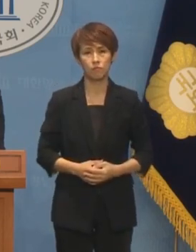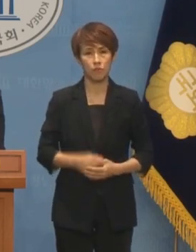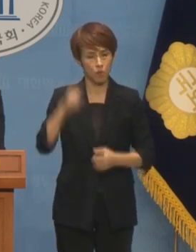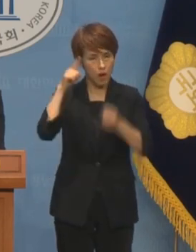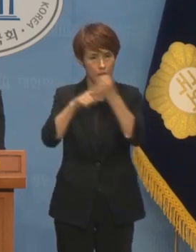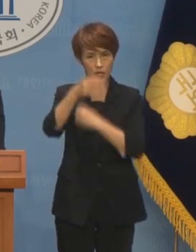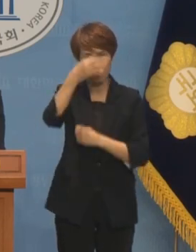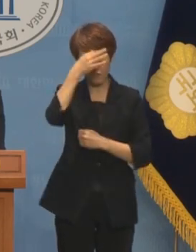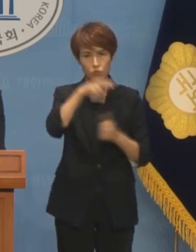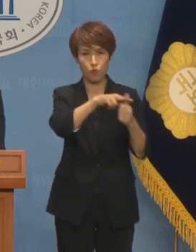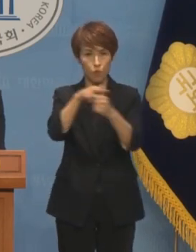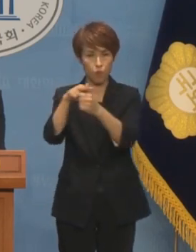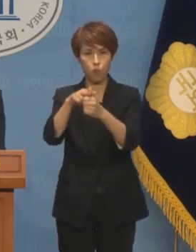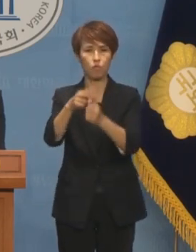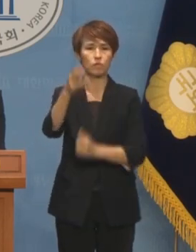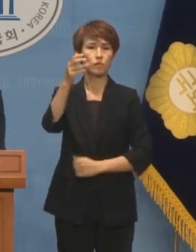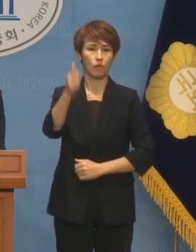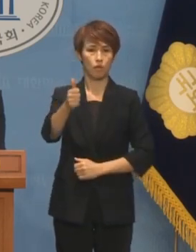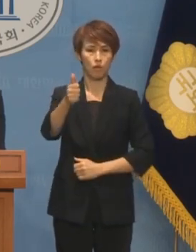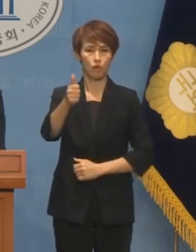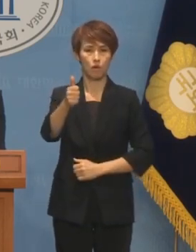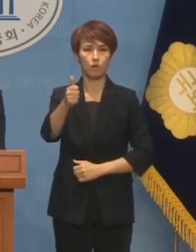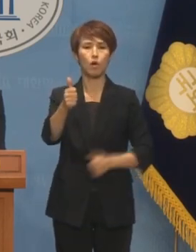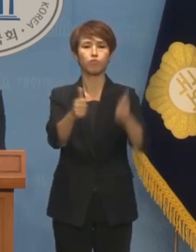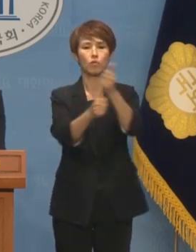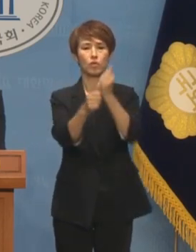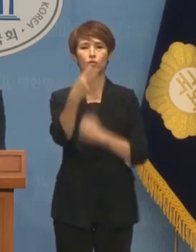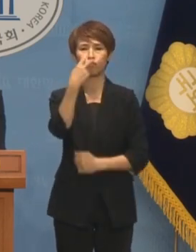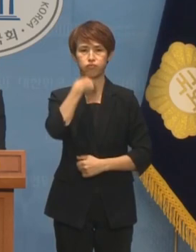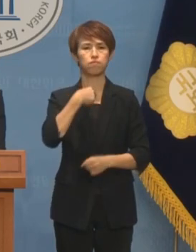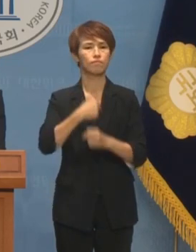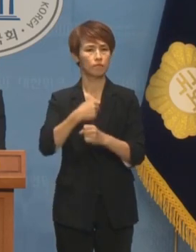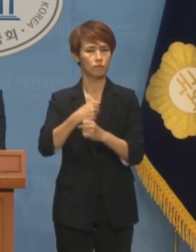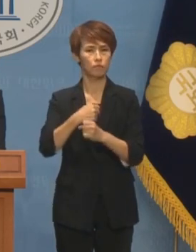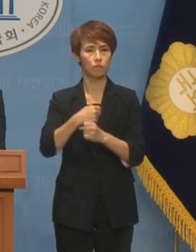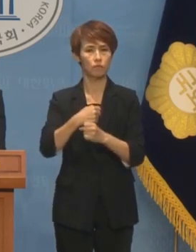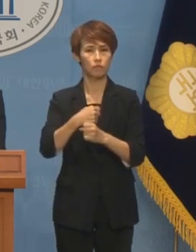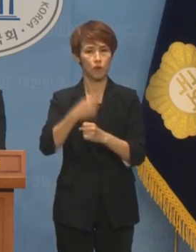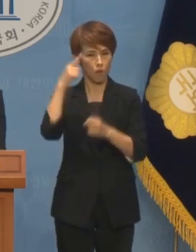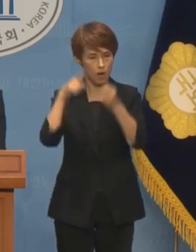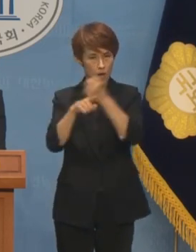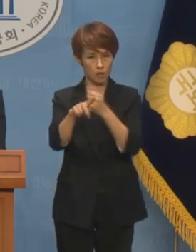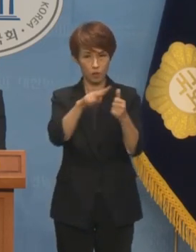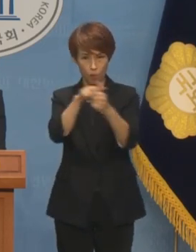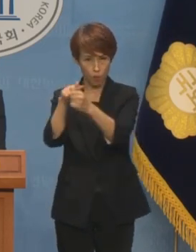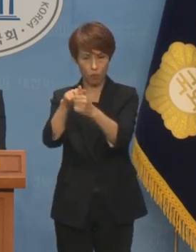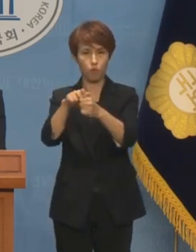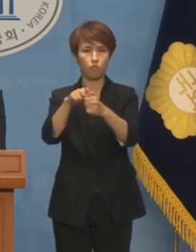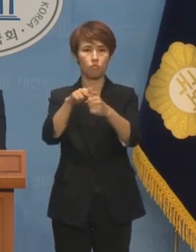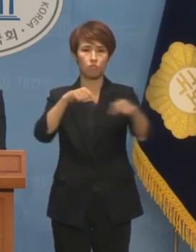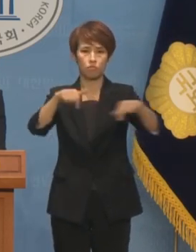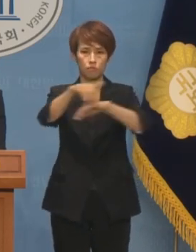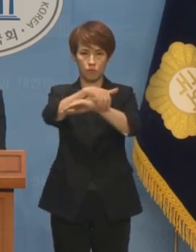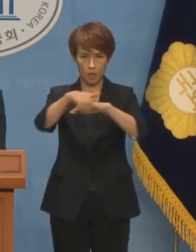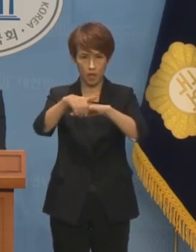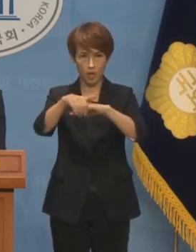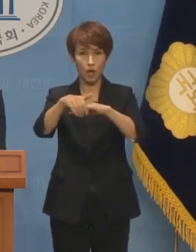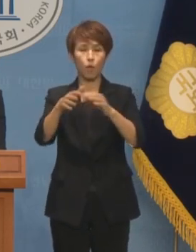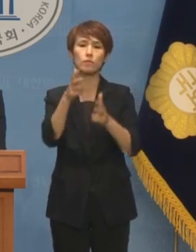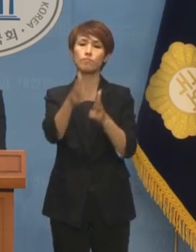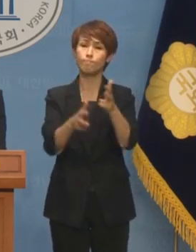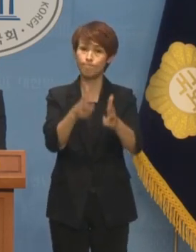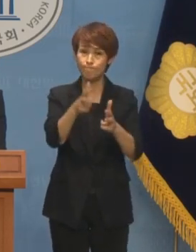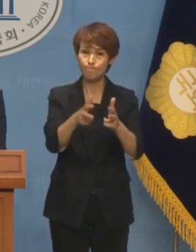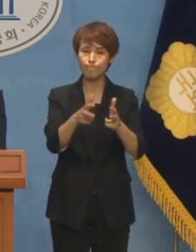과학기술정보통신부 장관이 부총리를 겸임하도록 하여 과학기술정보통신정책 및 관련 산업,